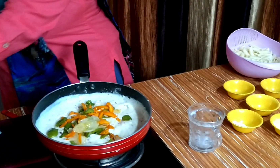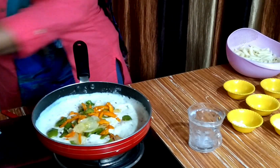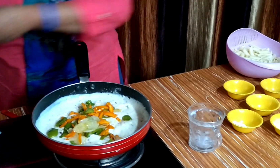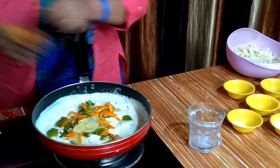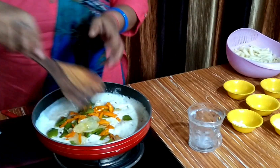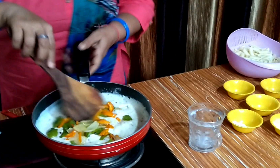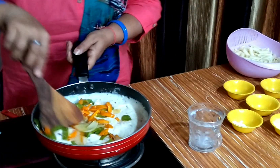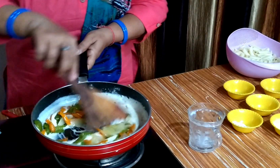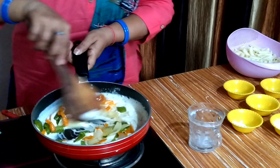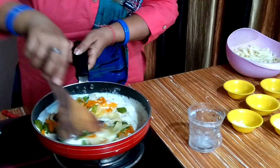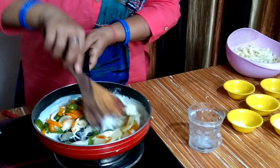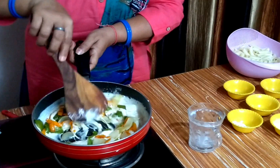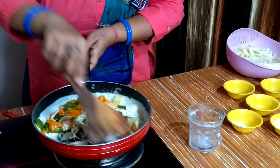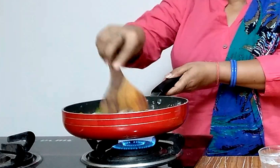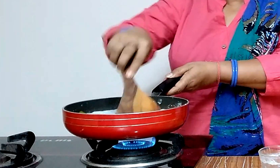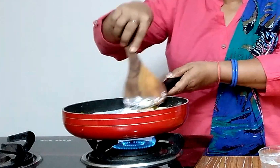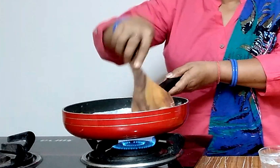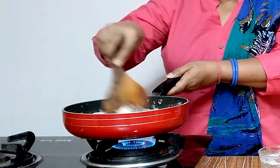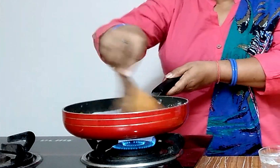और इसमें वाइट सोस के साथ अच्छे से मिला लेंगे